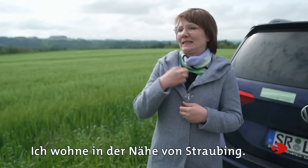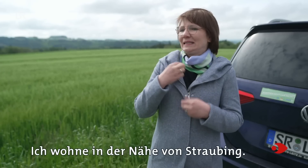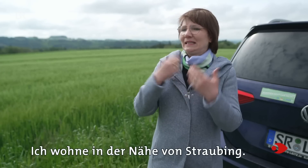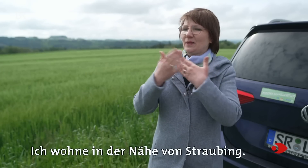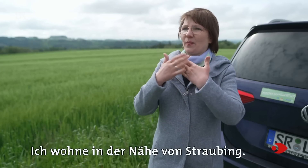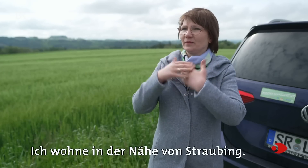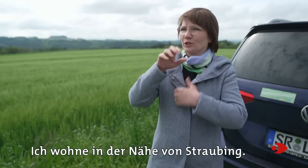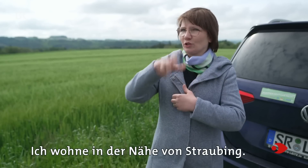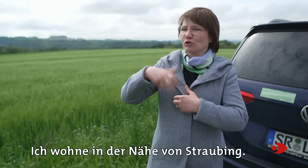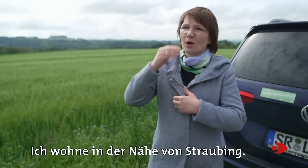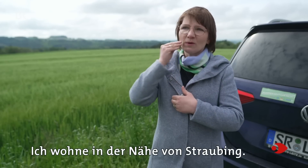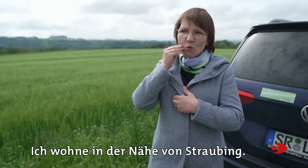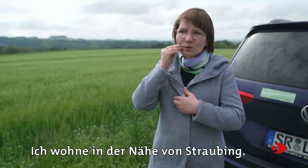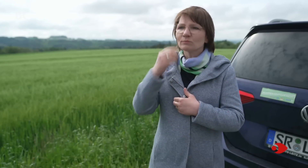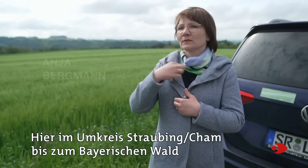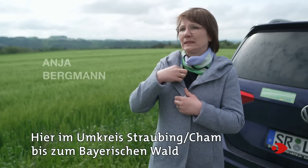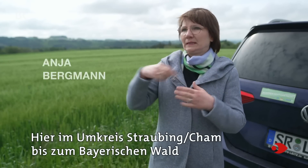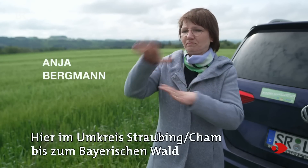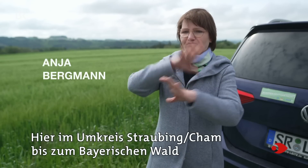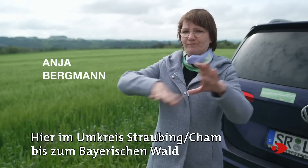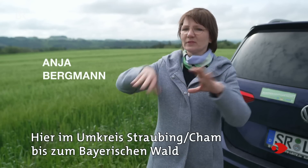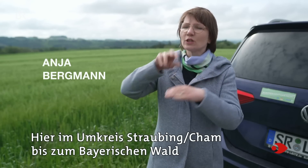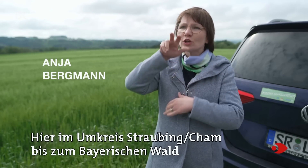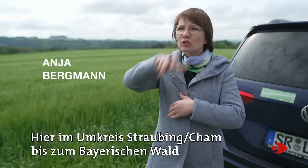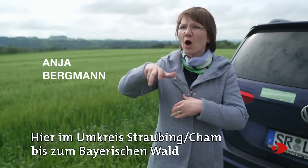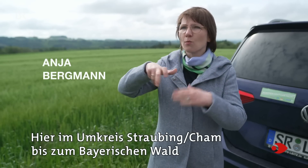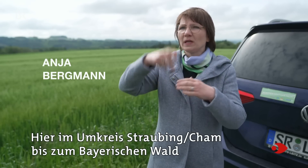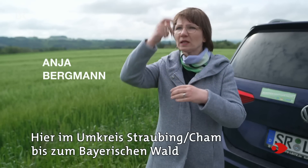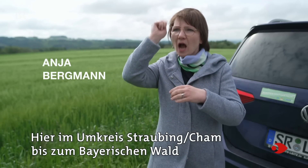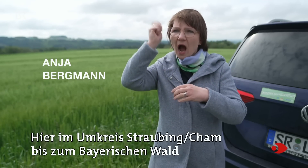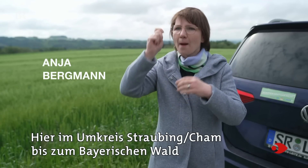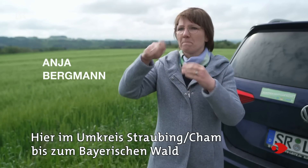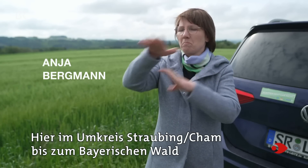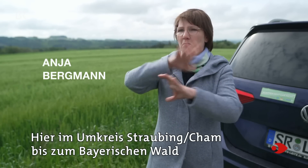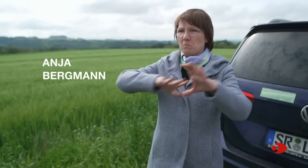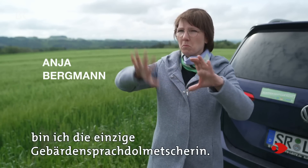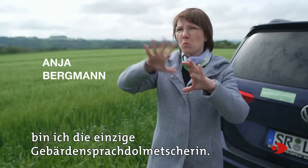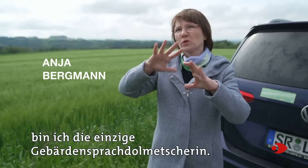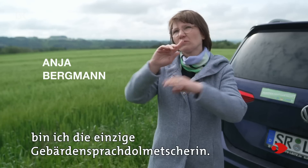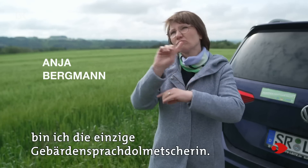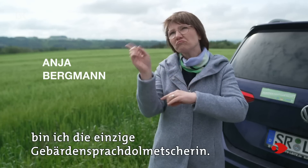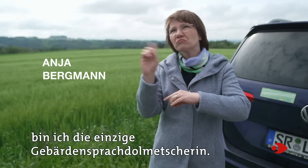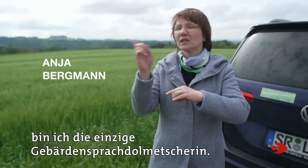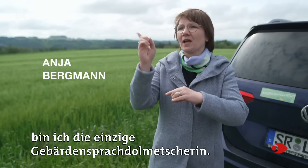Ich wohne in der Nähe von Straubing. Hier im Umkreis Straubing-Kam, bis zum Bayerischen Wald, bin ich die einzige